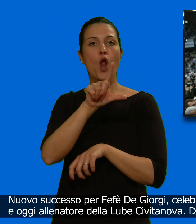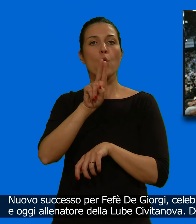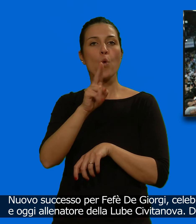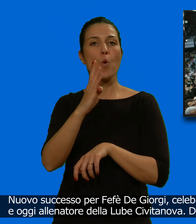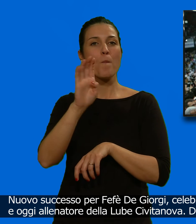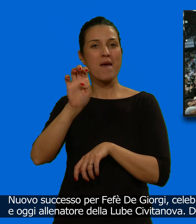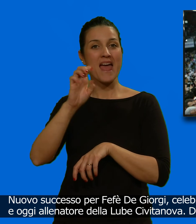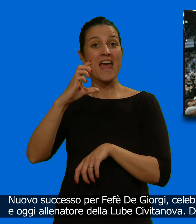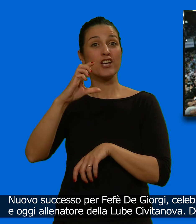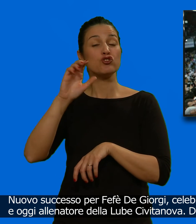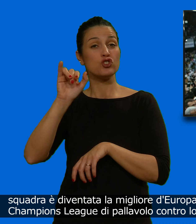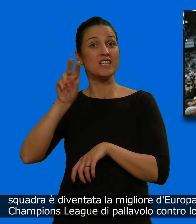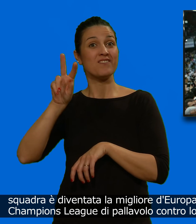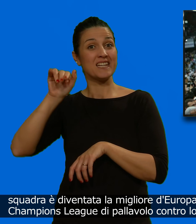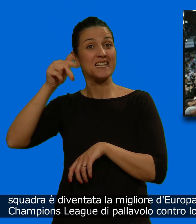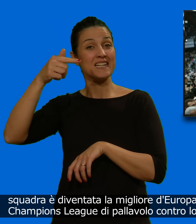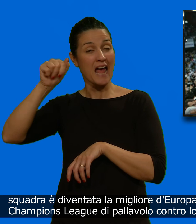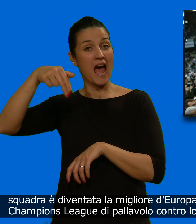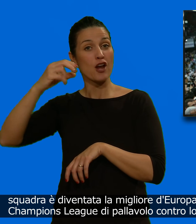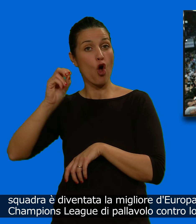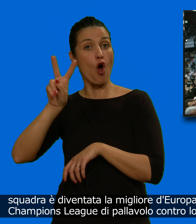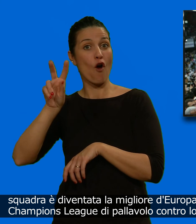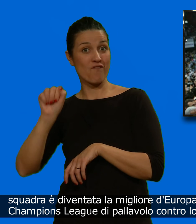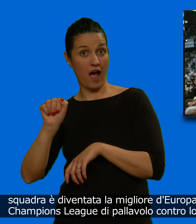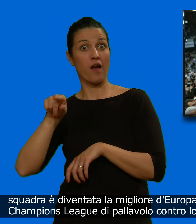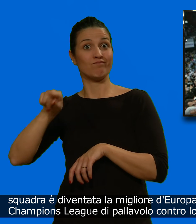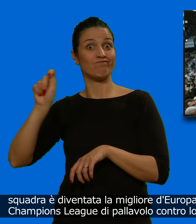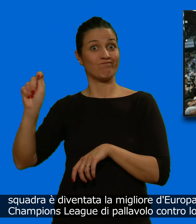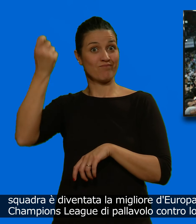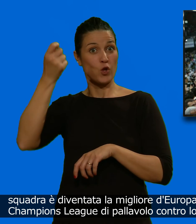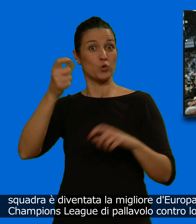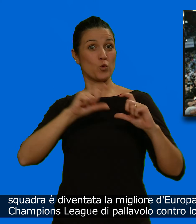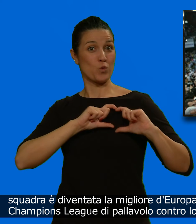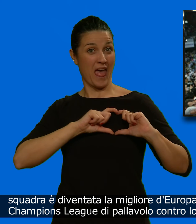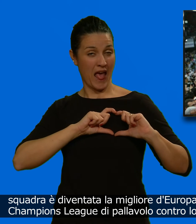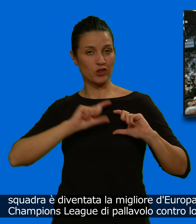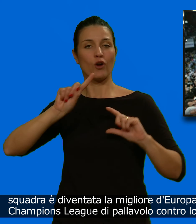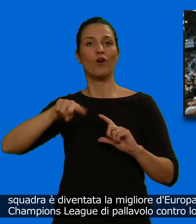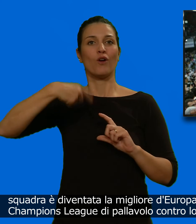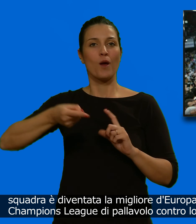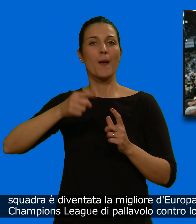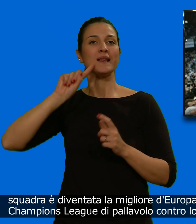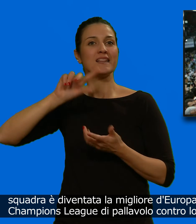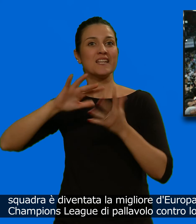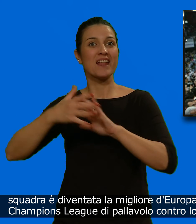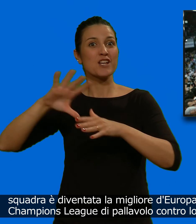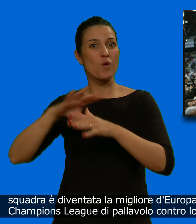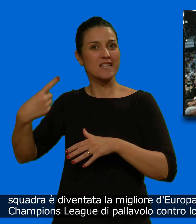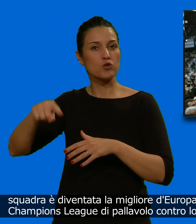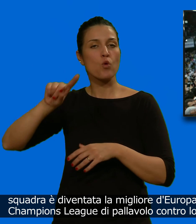Dopo lo scudetto, la sua squadra è diventata la migliore d'Europa, conquistando la Champions League di pallavolo contro lo